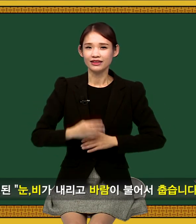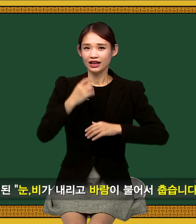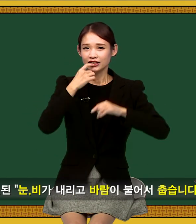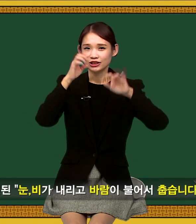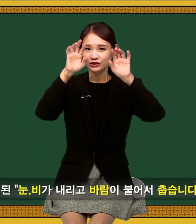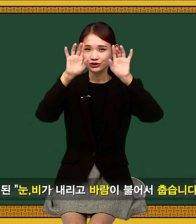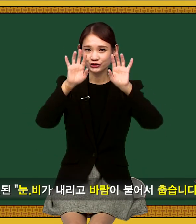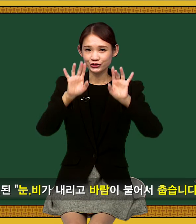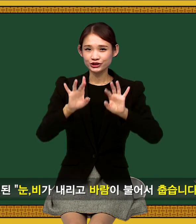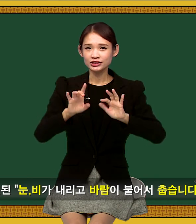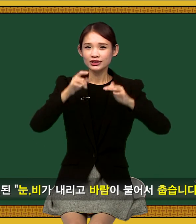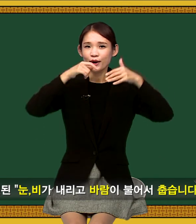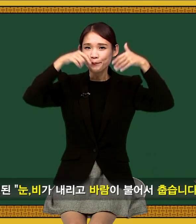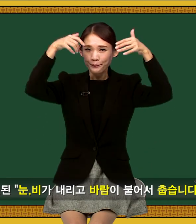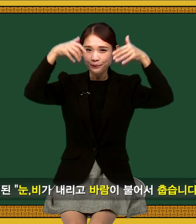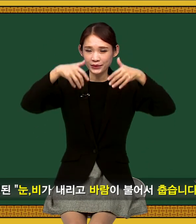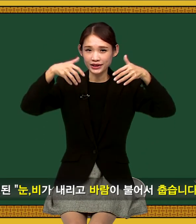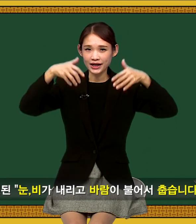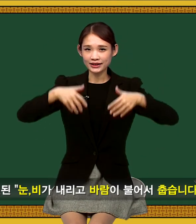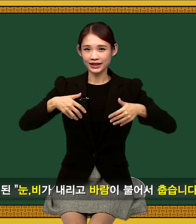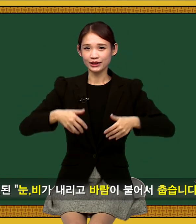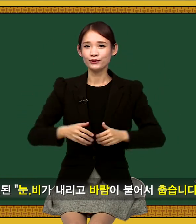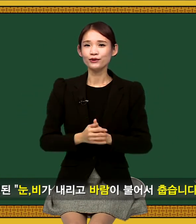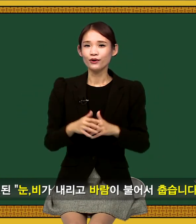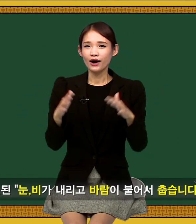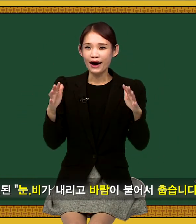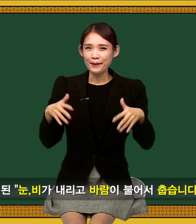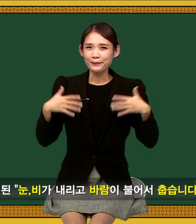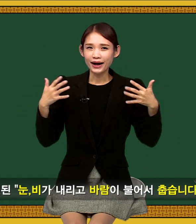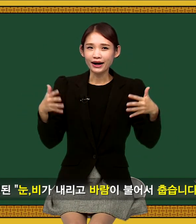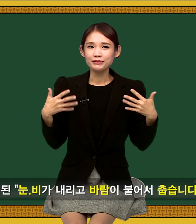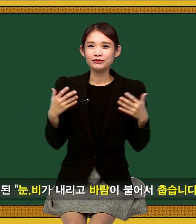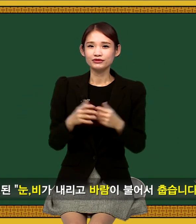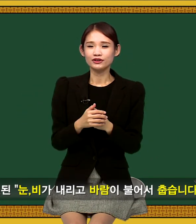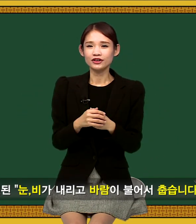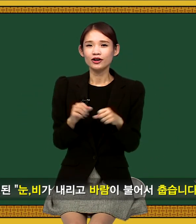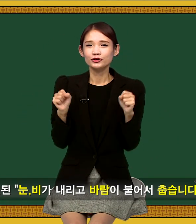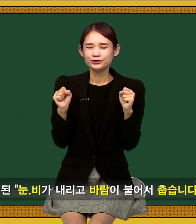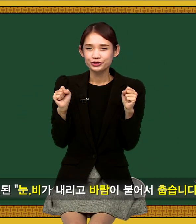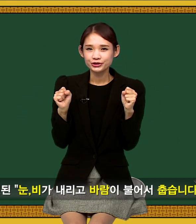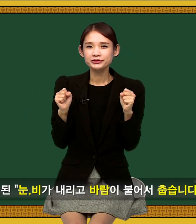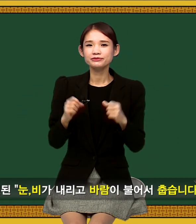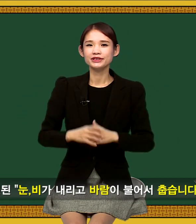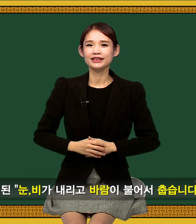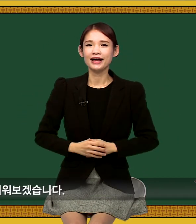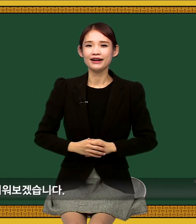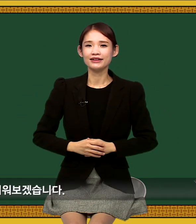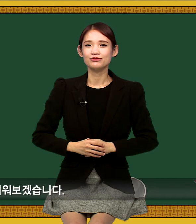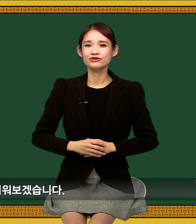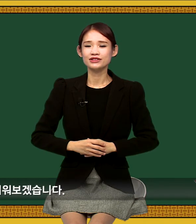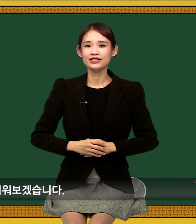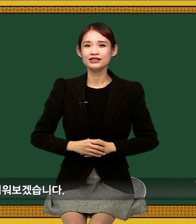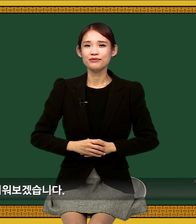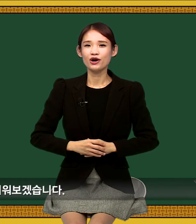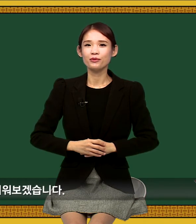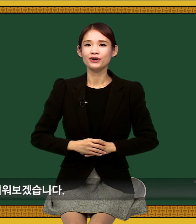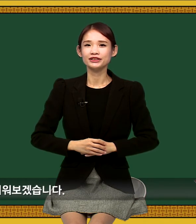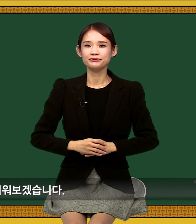눈, 비가 내리고 바람이 불어서 춥습니다. 라는 문장을 배워보겠습니다.